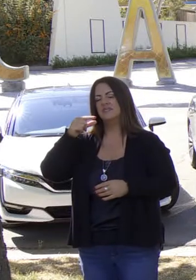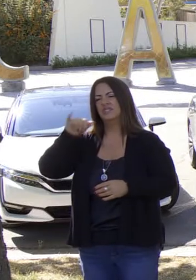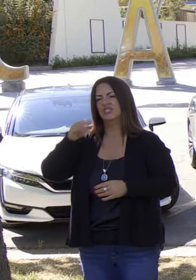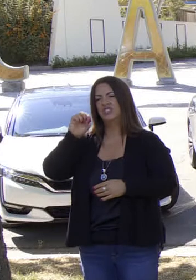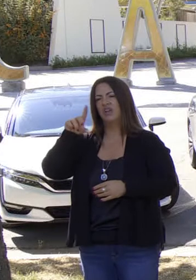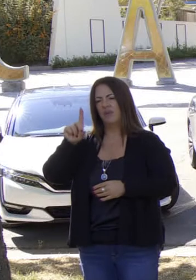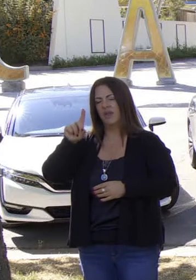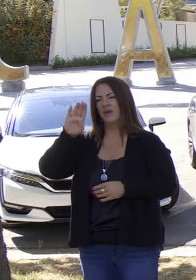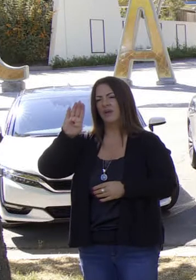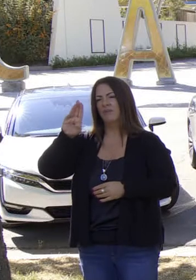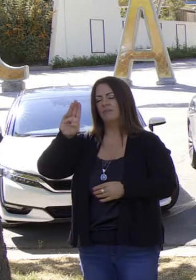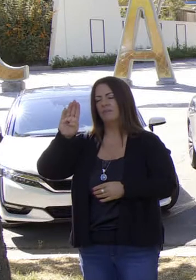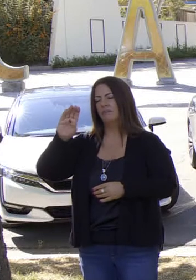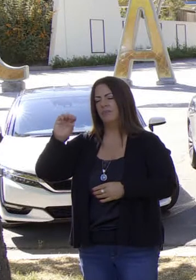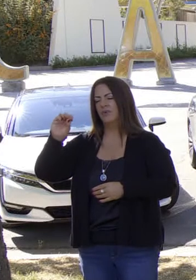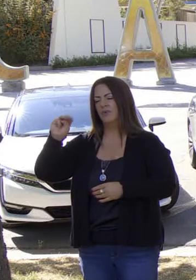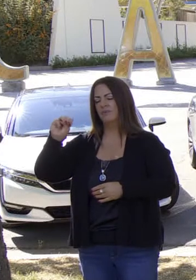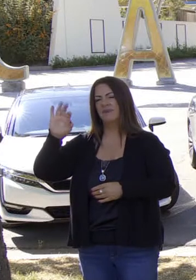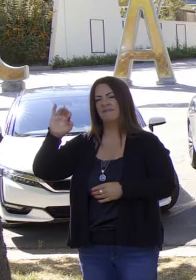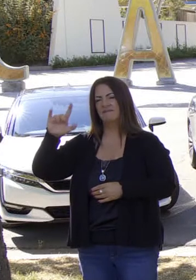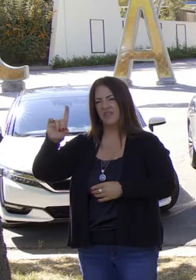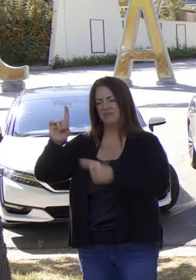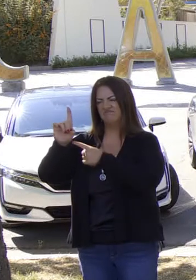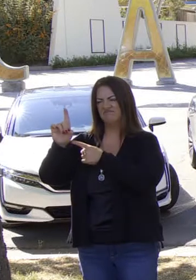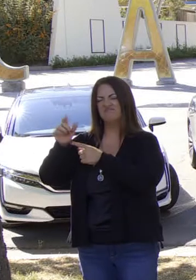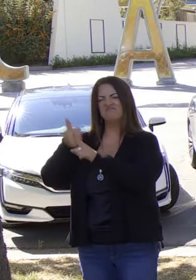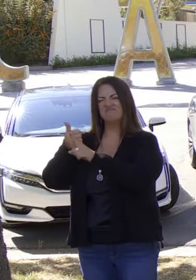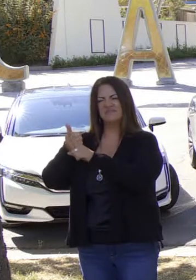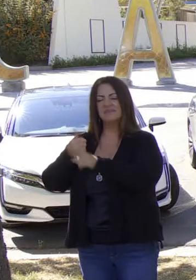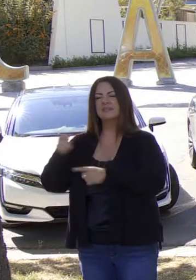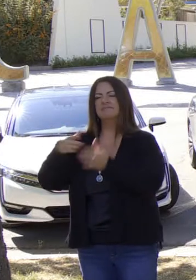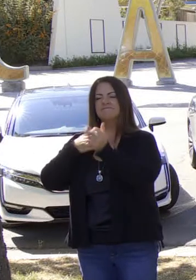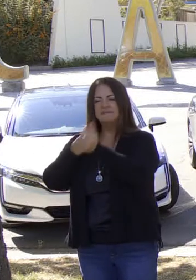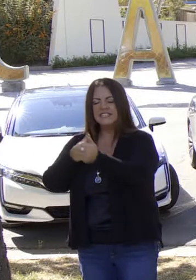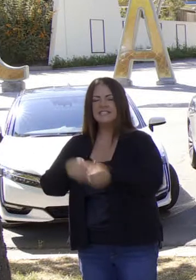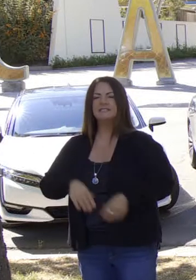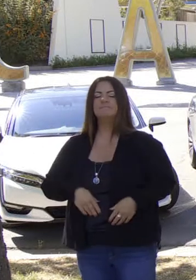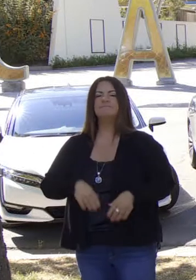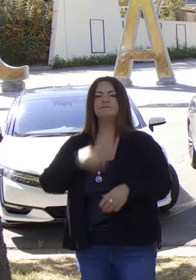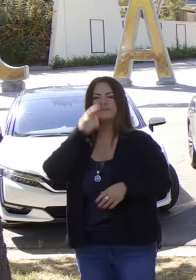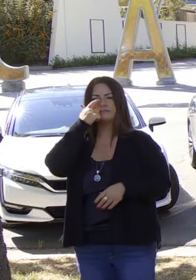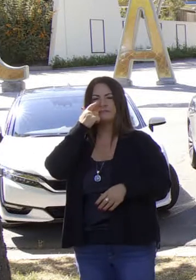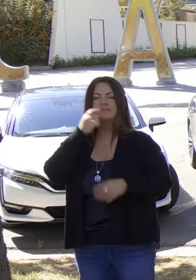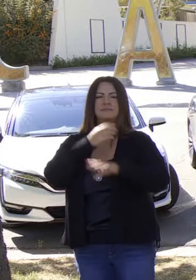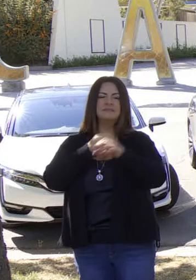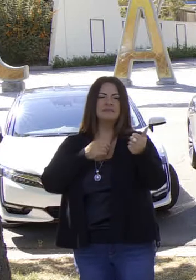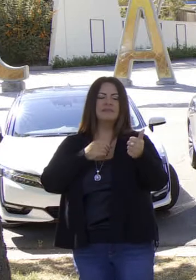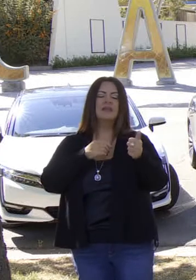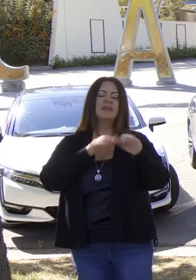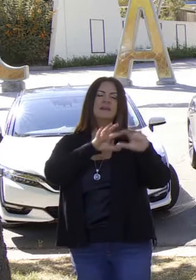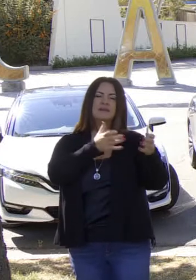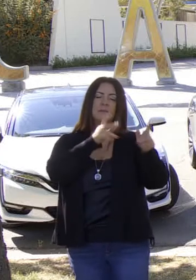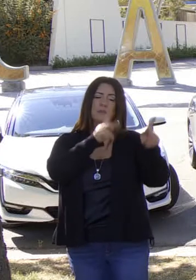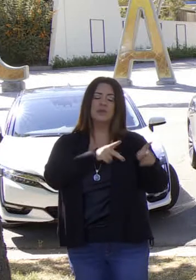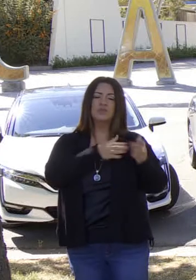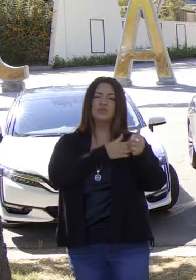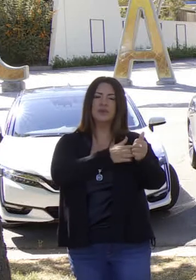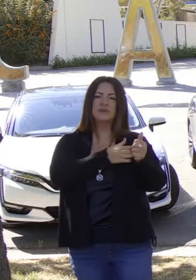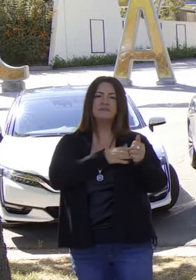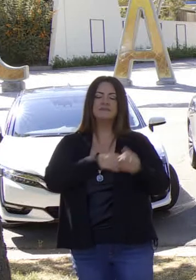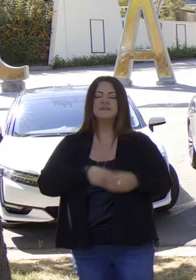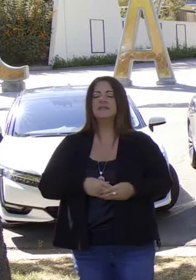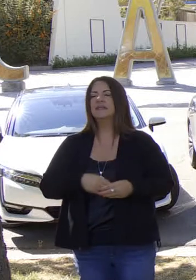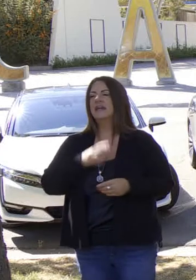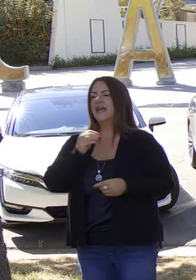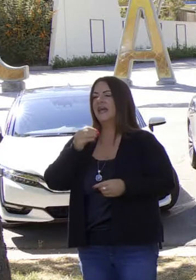No Gerald Bilfam, EPA de California. Roy Colford, dirigente de la agencia de recursos David Hochschild,